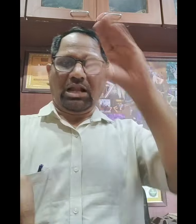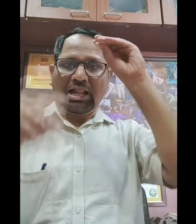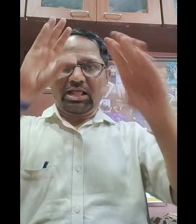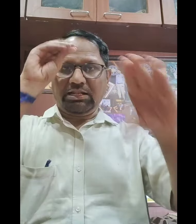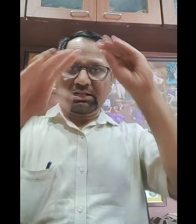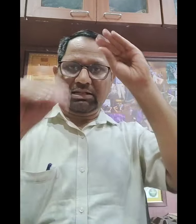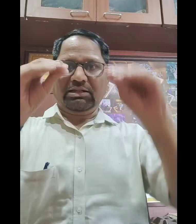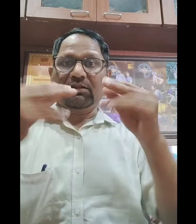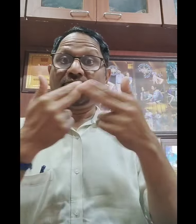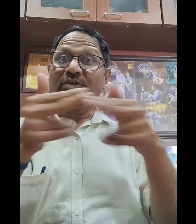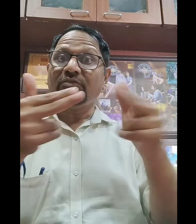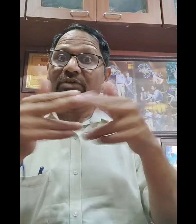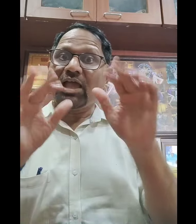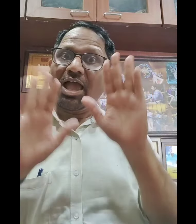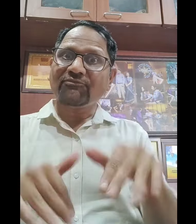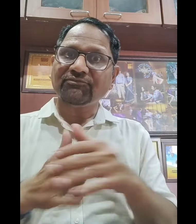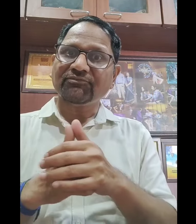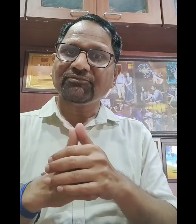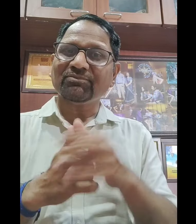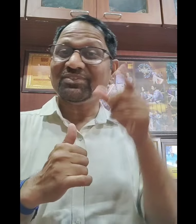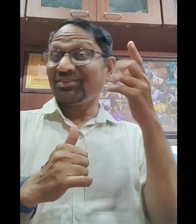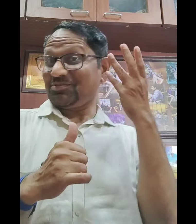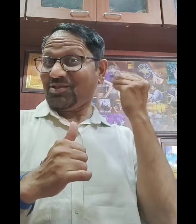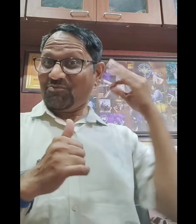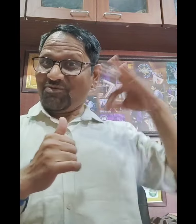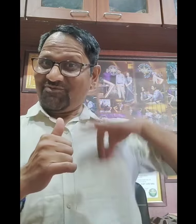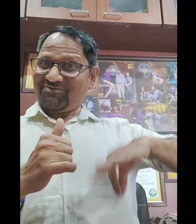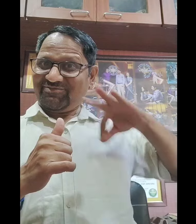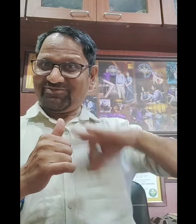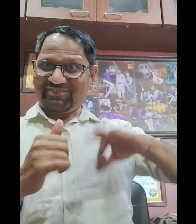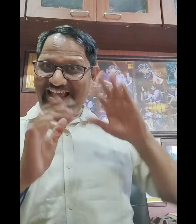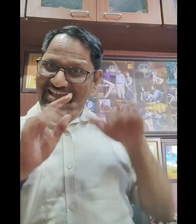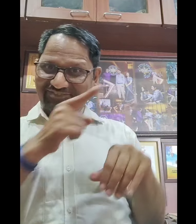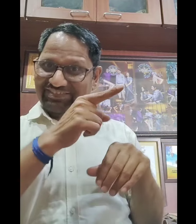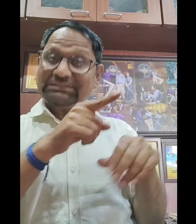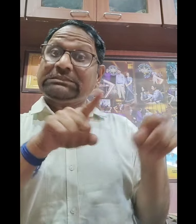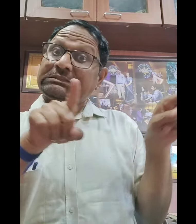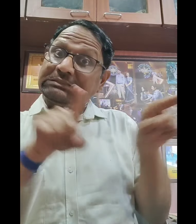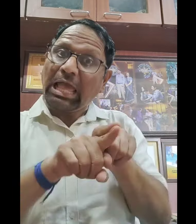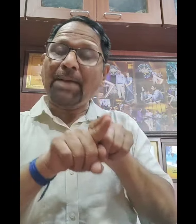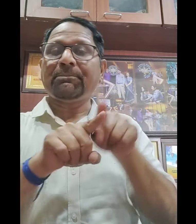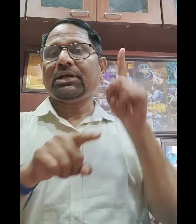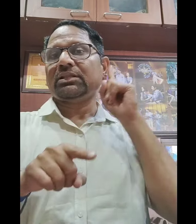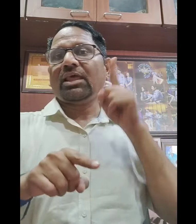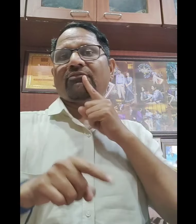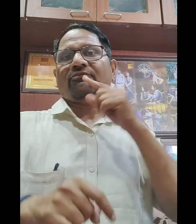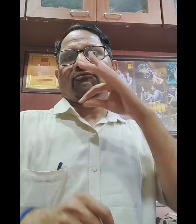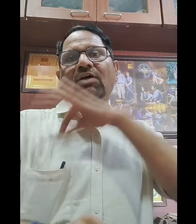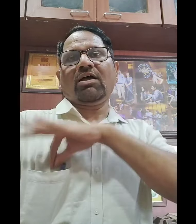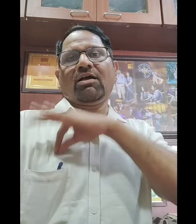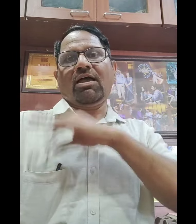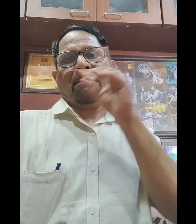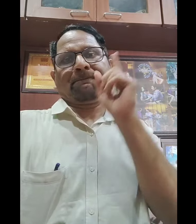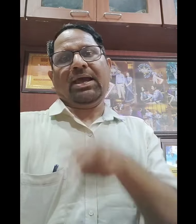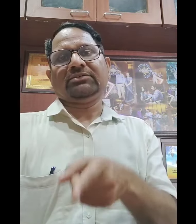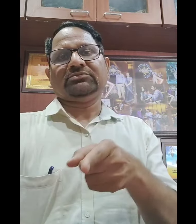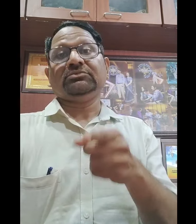अनुदान देगी और यह सारी जो मात्र भाषा के रुप में भाषा हैं बहे निशुल्क बढ़ाई जाएंगी